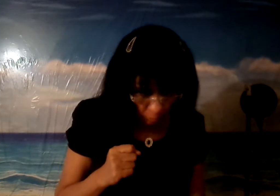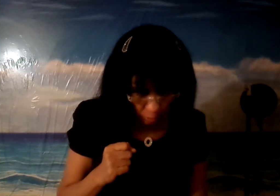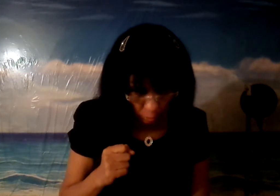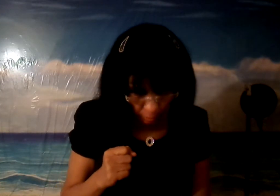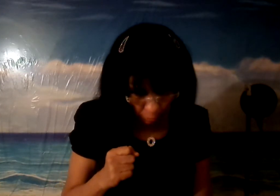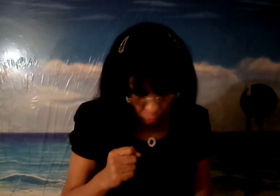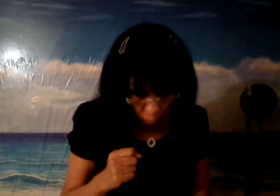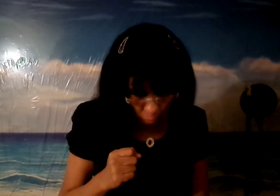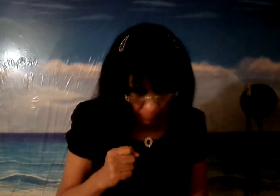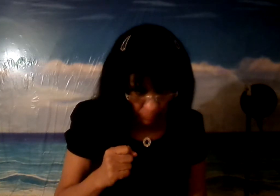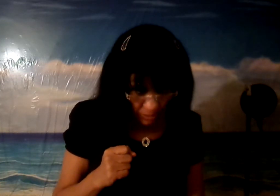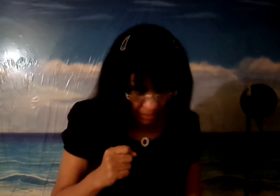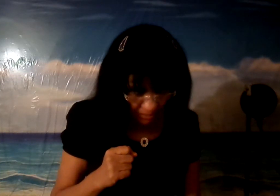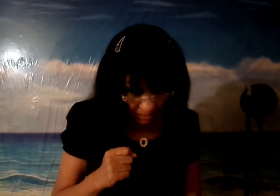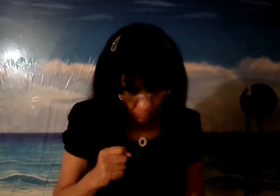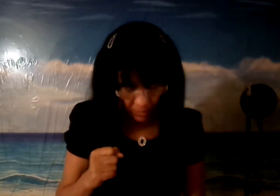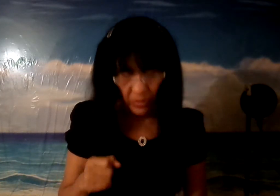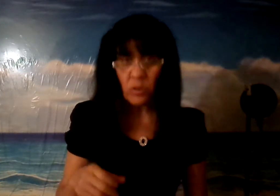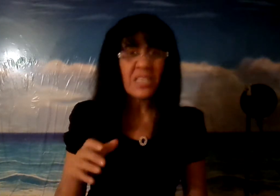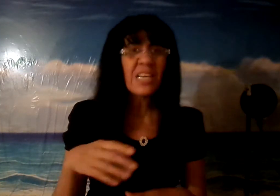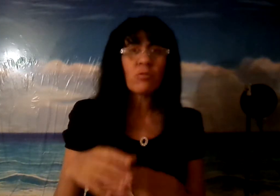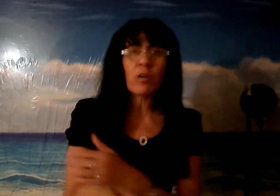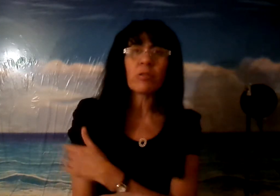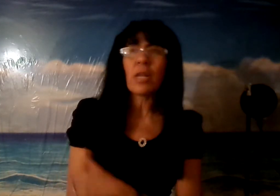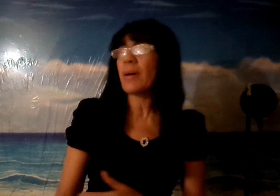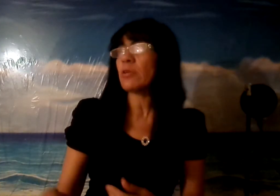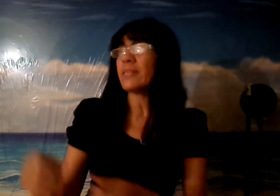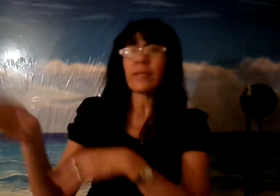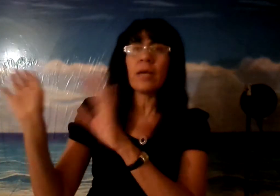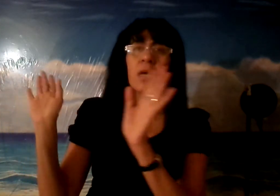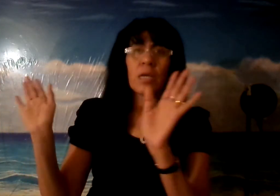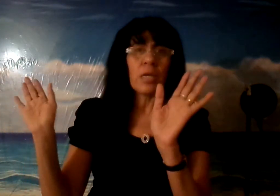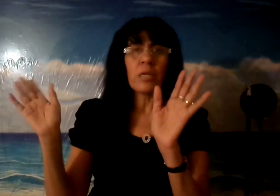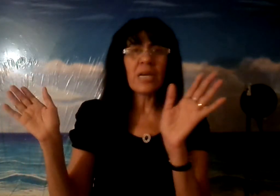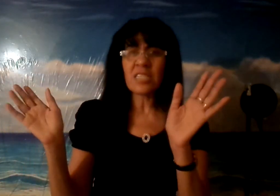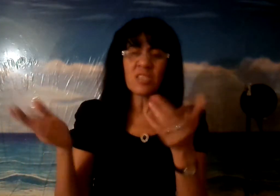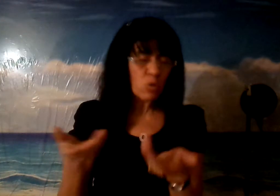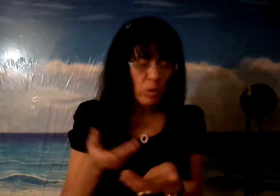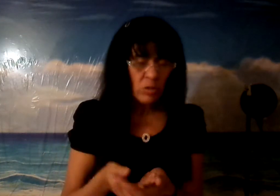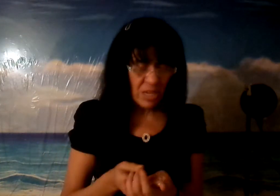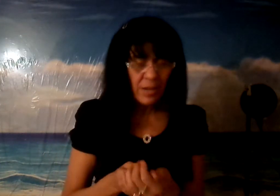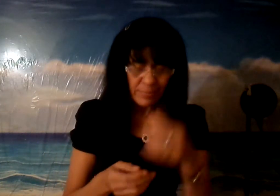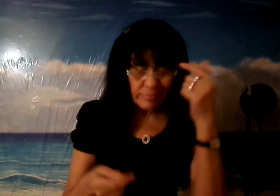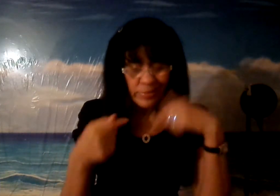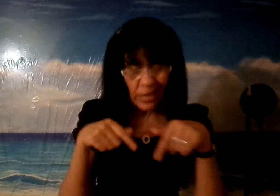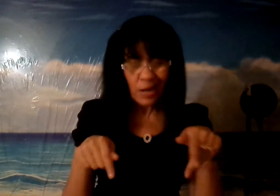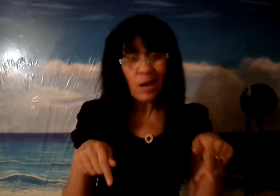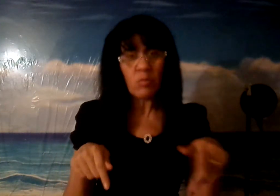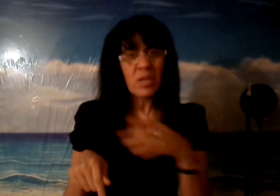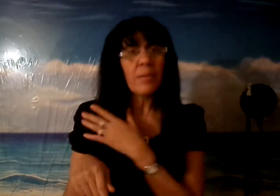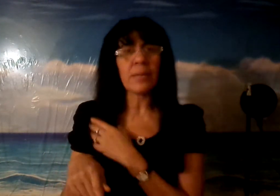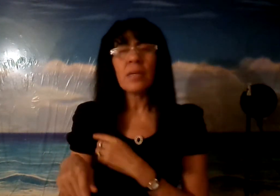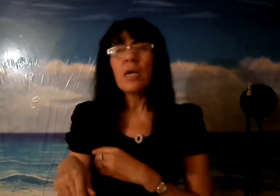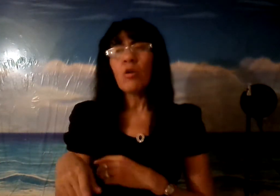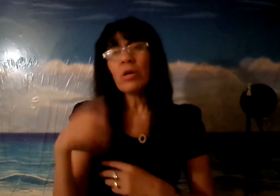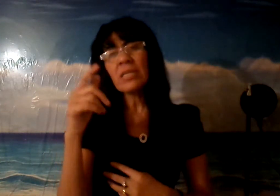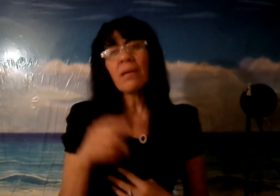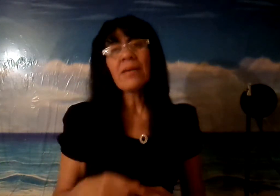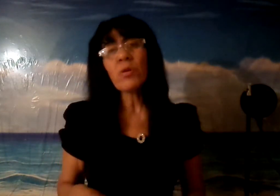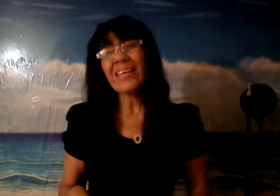y no que todo tu cuerpo sea echado al infierno no que decir que tú te cortes la mano y la tires y ya si eso no es no sea trancado ¿sabes? lo que te está hablando es que